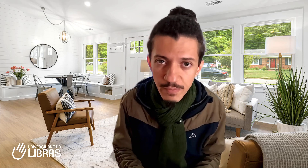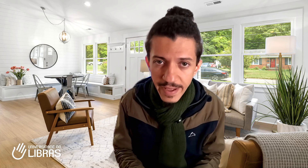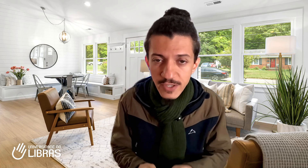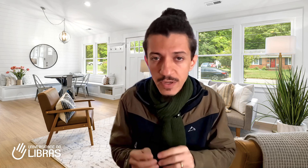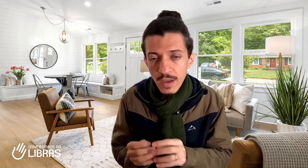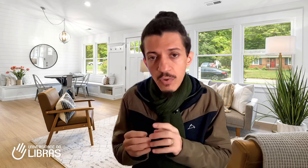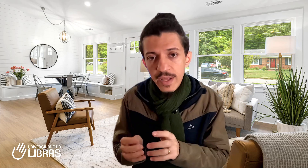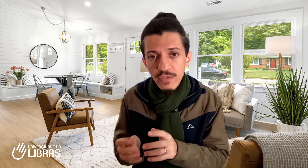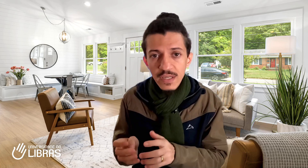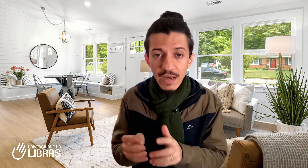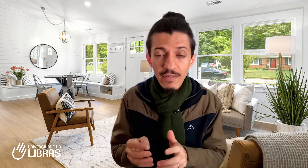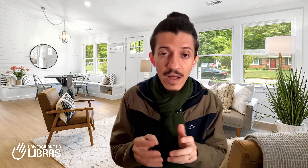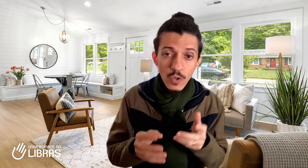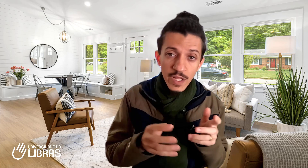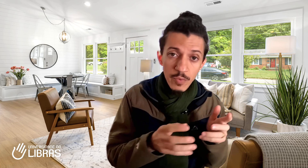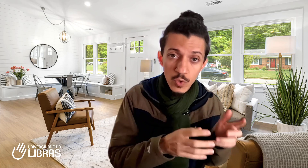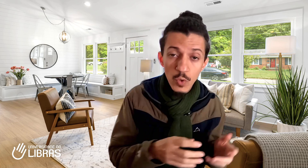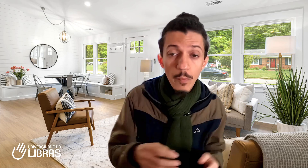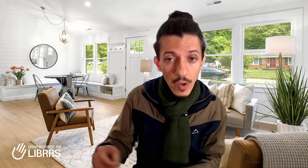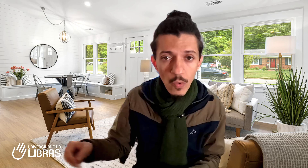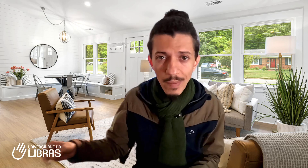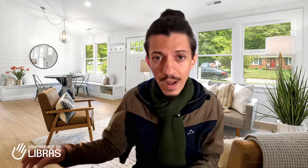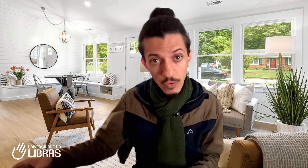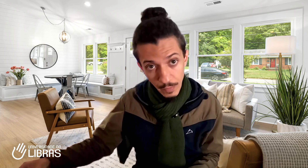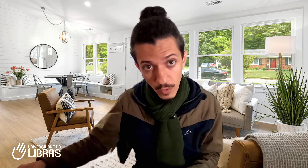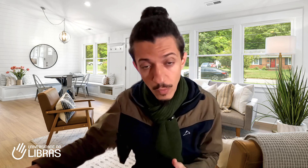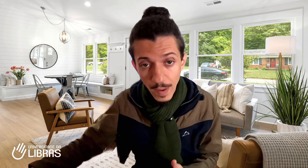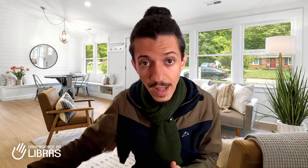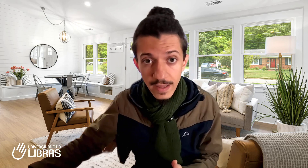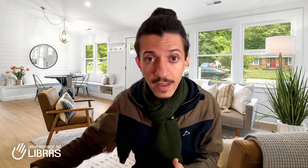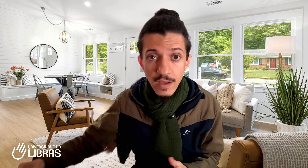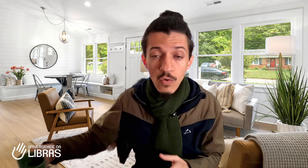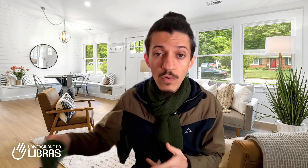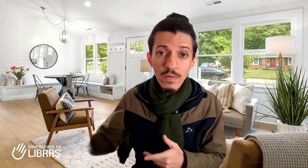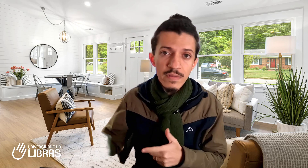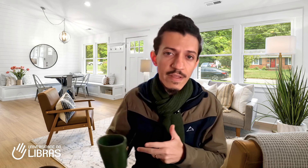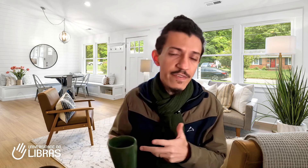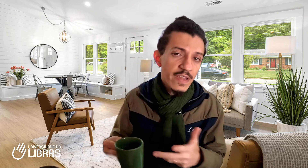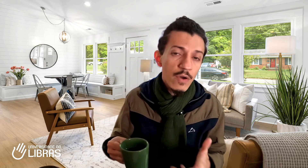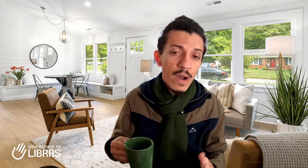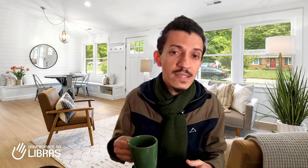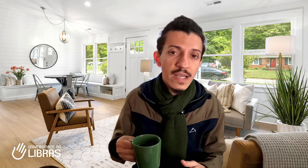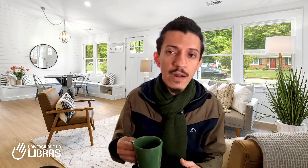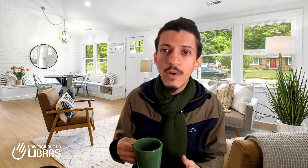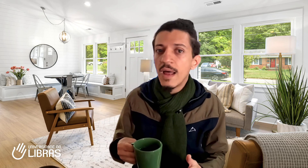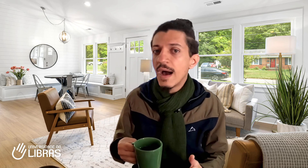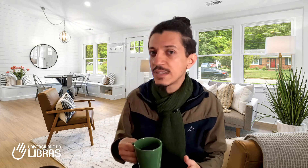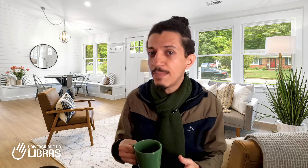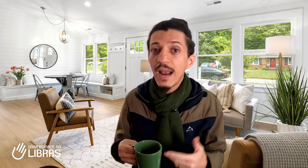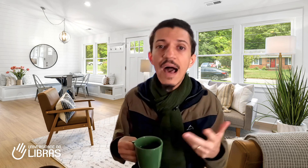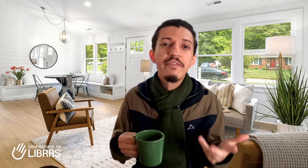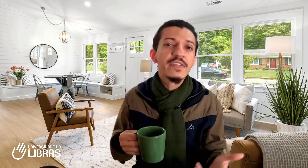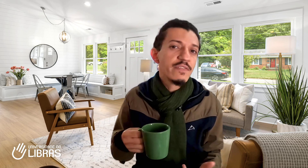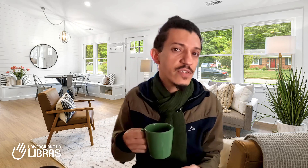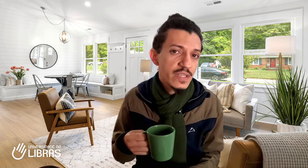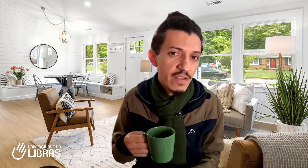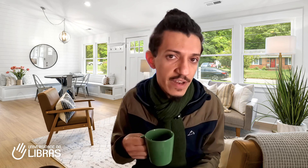porque você estava lá o tempo todo preocupado ou preocupada com definir quais eram as palavras que você deveria